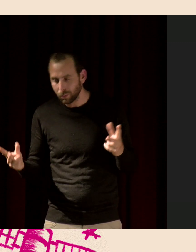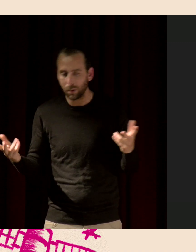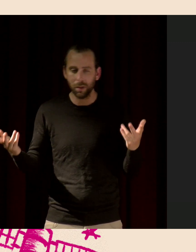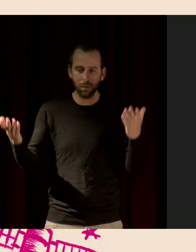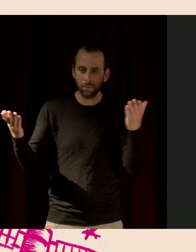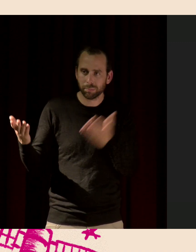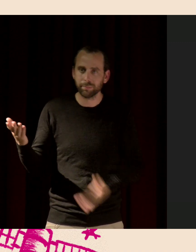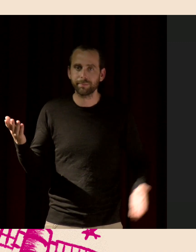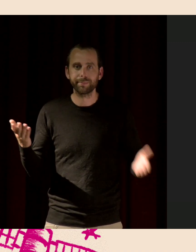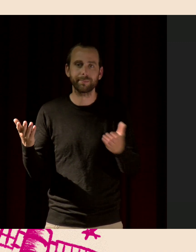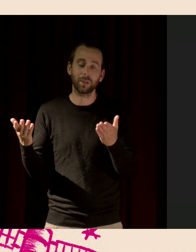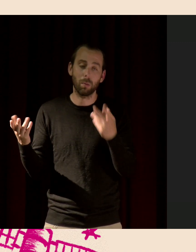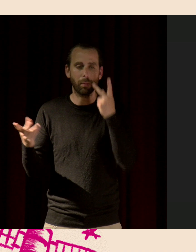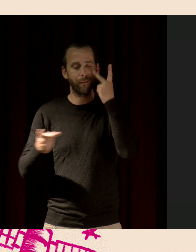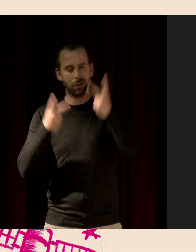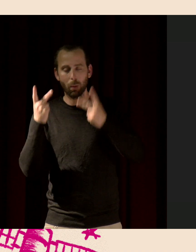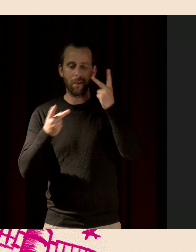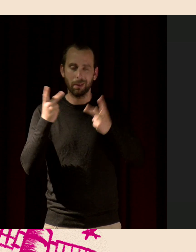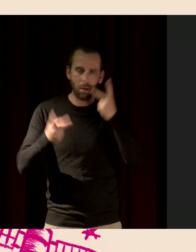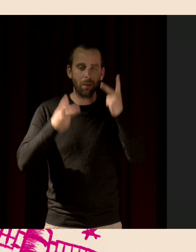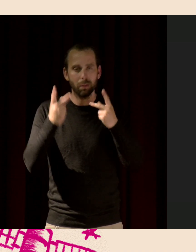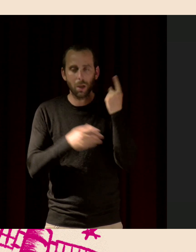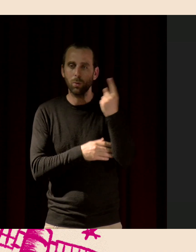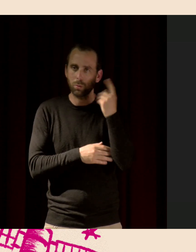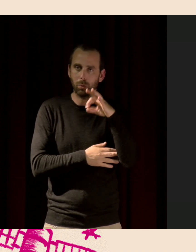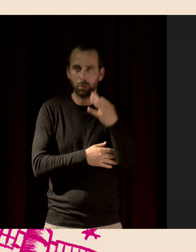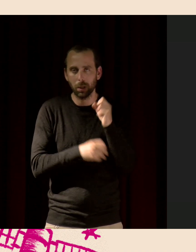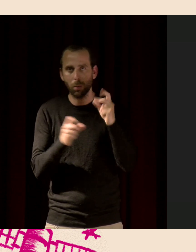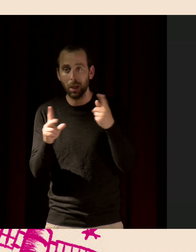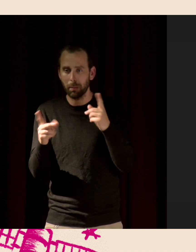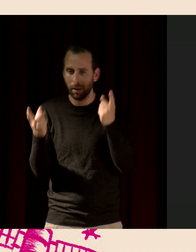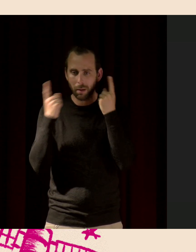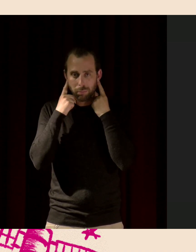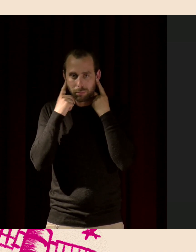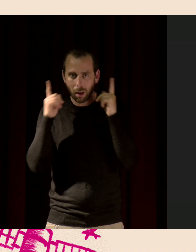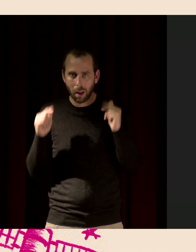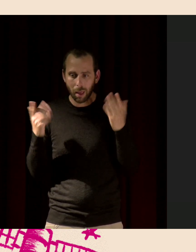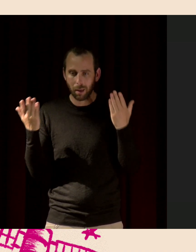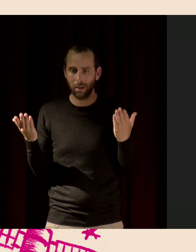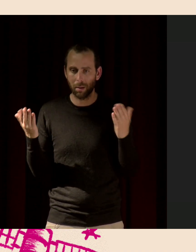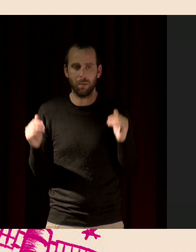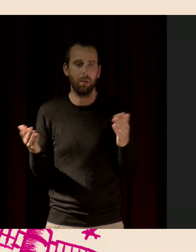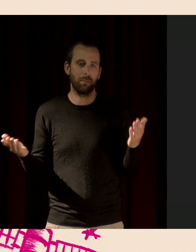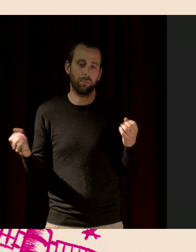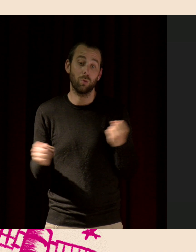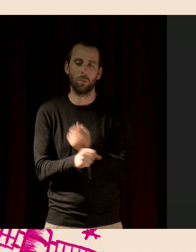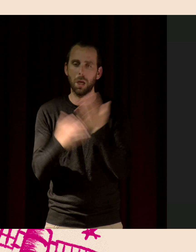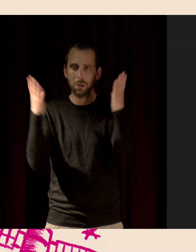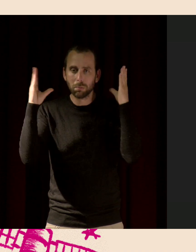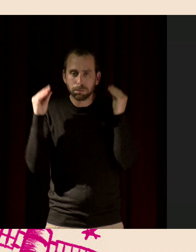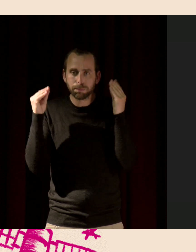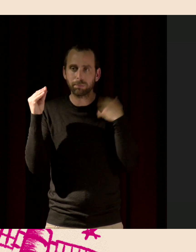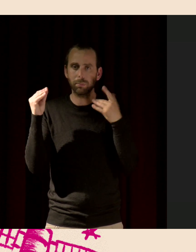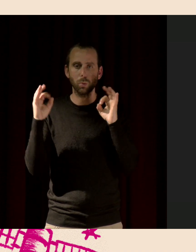êtres essentiellement visuels, mais nous avons aussi des oreilles et que c'est dommage de ne pas s'en servir et de se laisser simplement